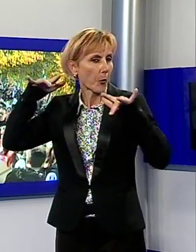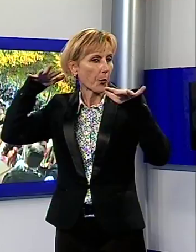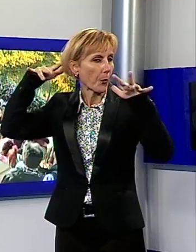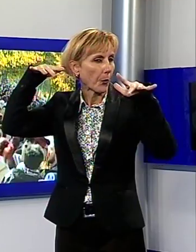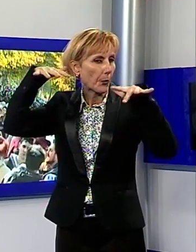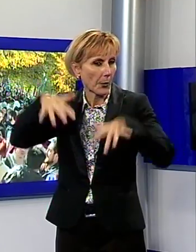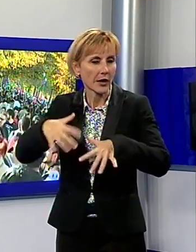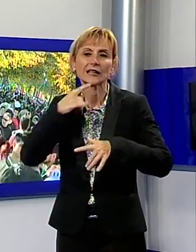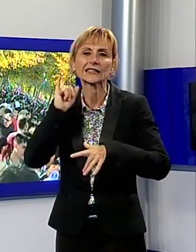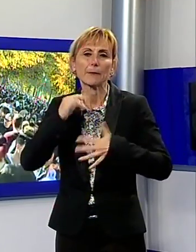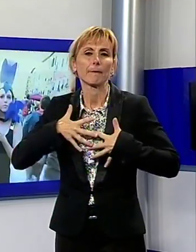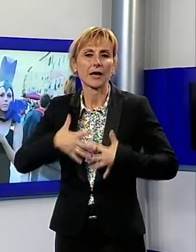dispiegamento di forze dell'ordine.